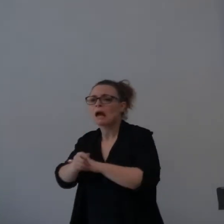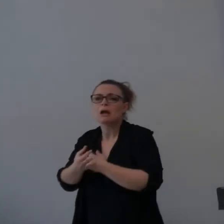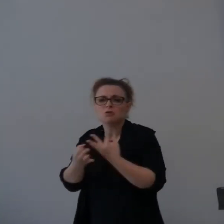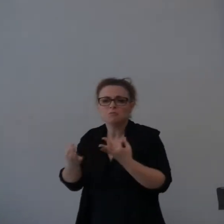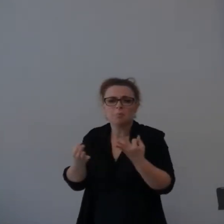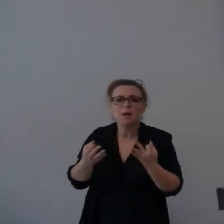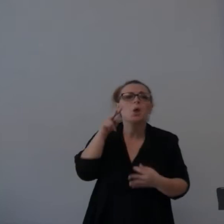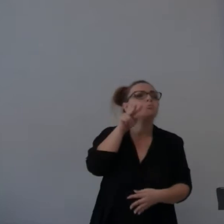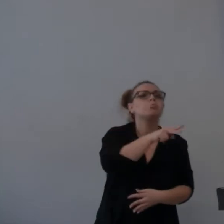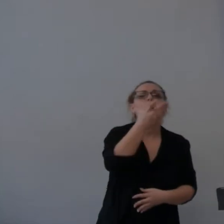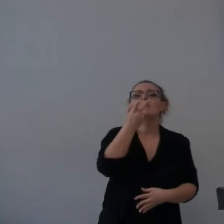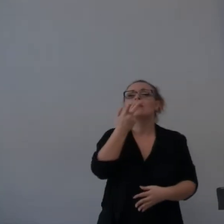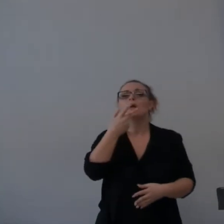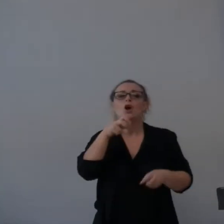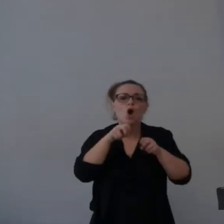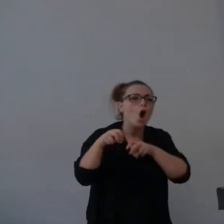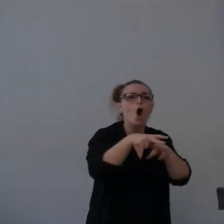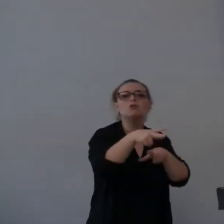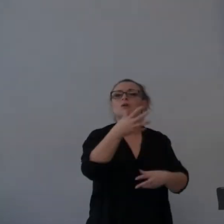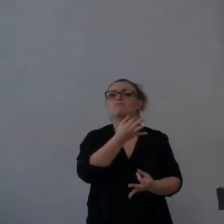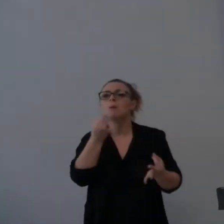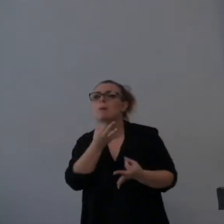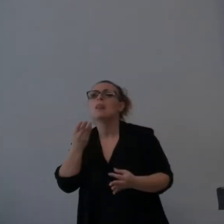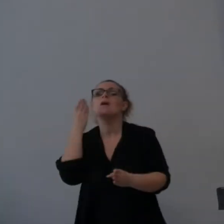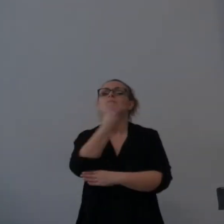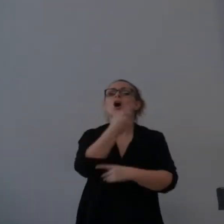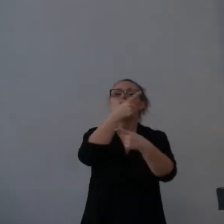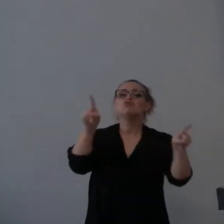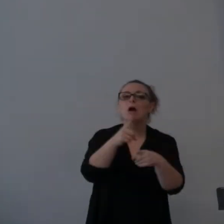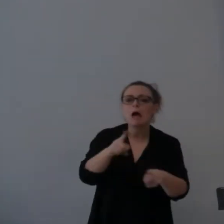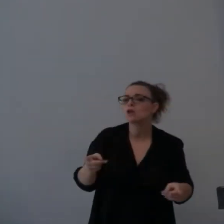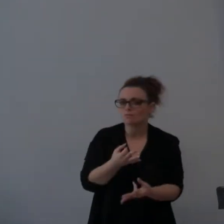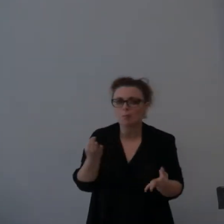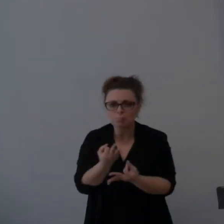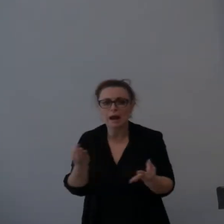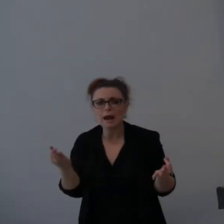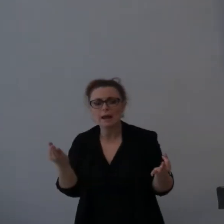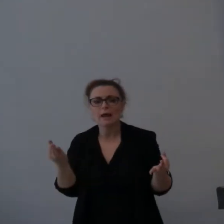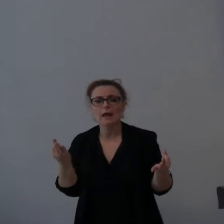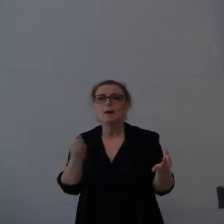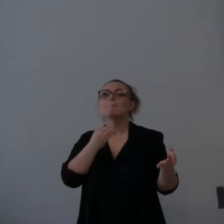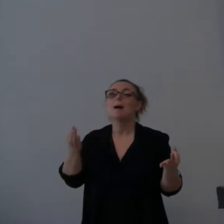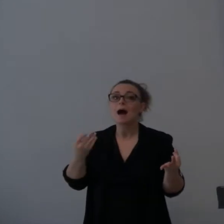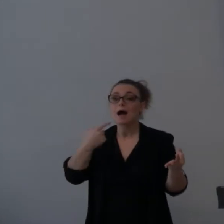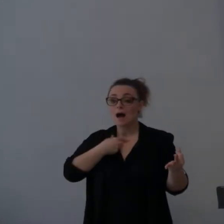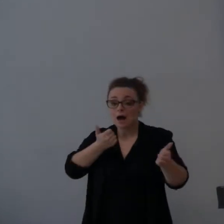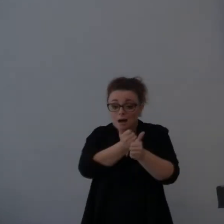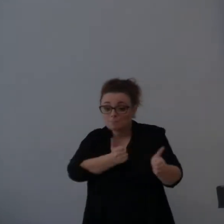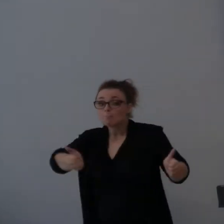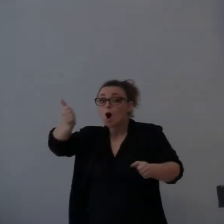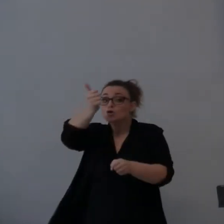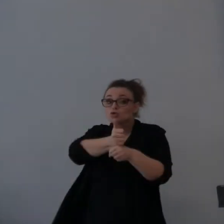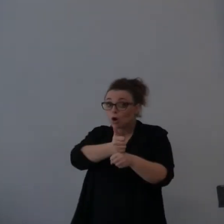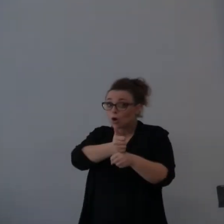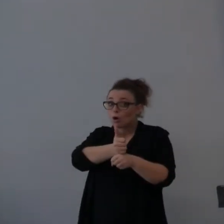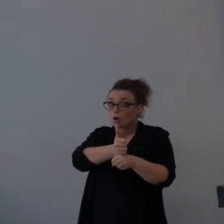guardare il foto GP. Va bene. Andare al concerto del nostro artista preferito. Ma questi non devono prendere il posto di